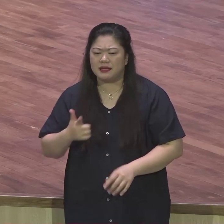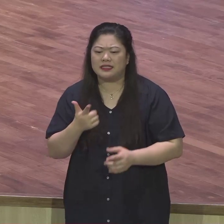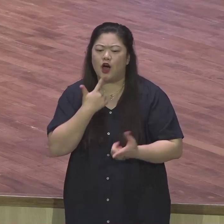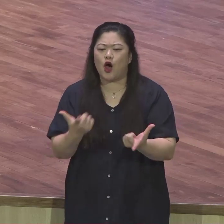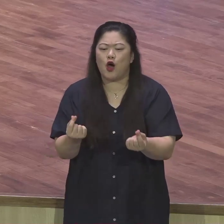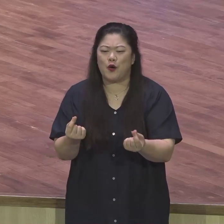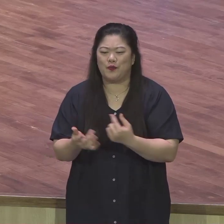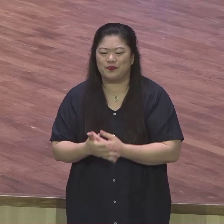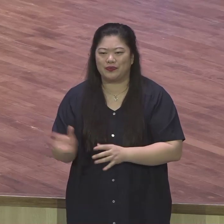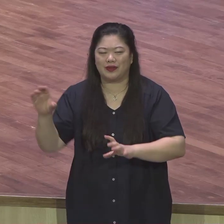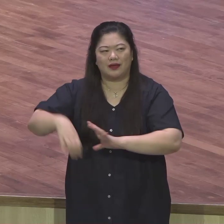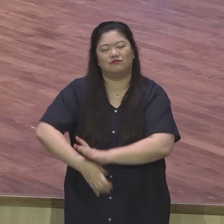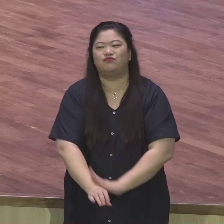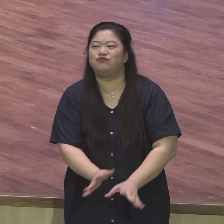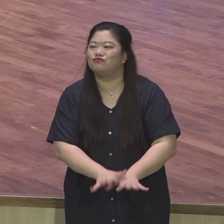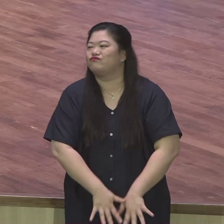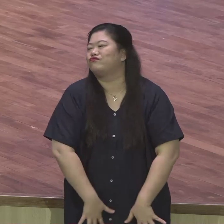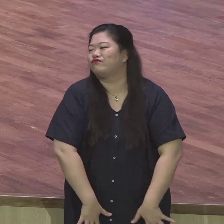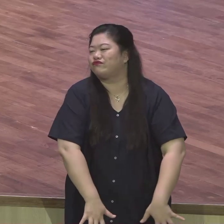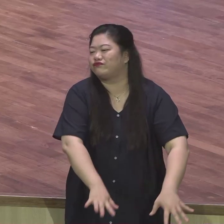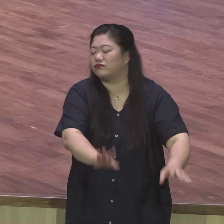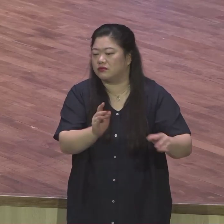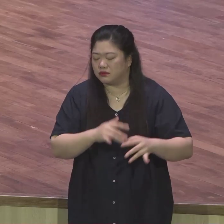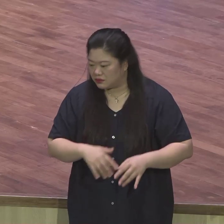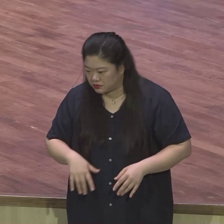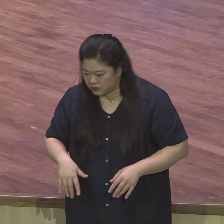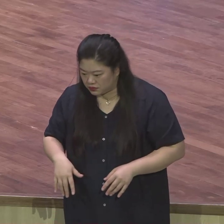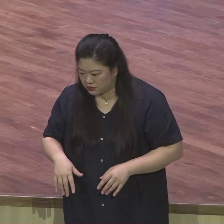가게 해놓고 따라가서 부하들 식이 가지고